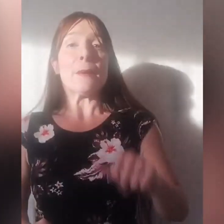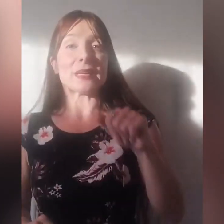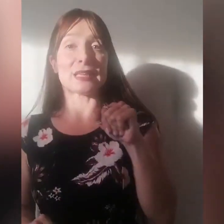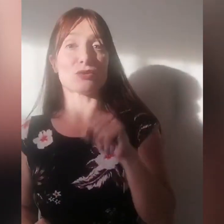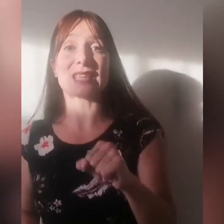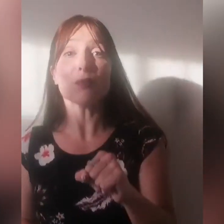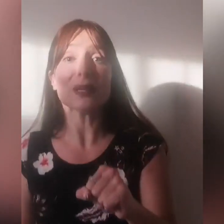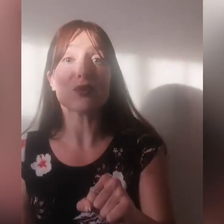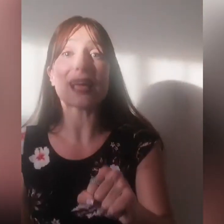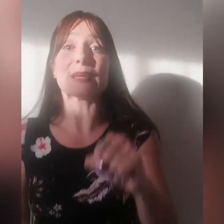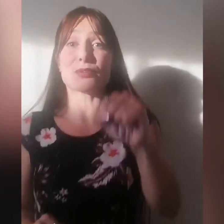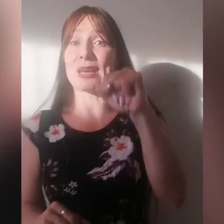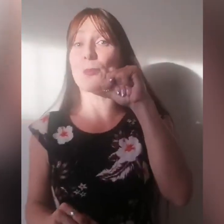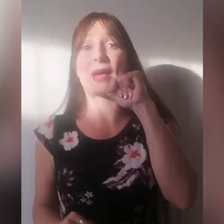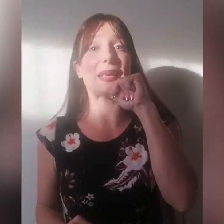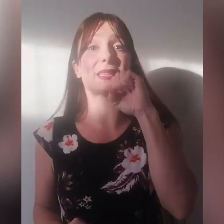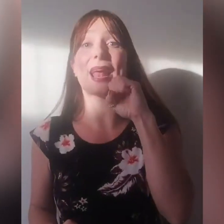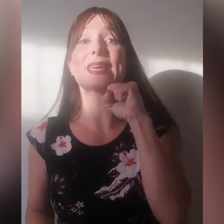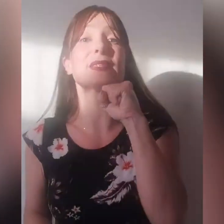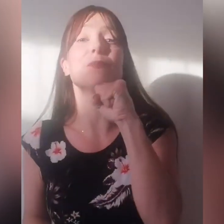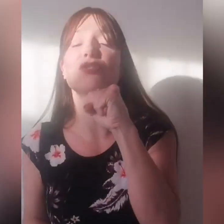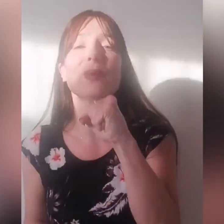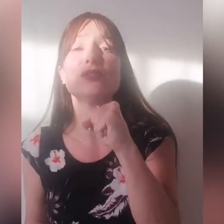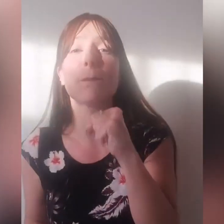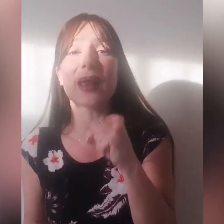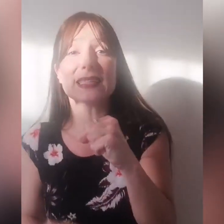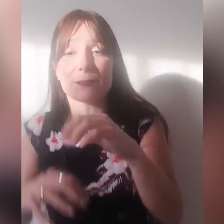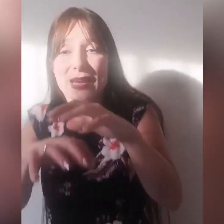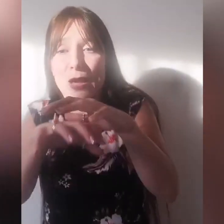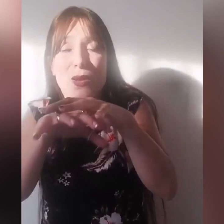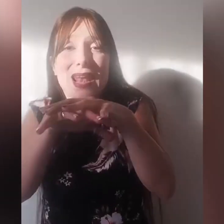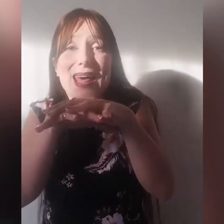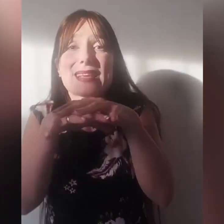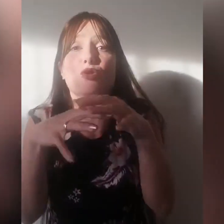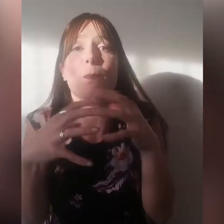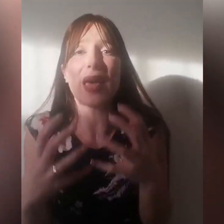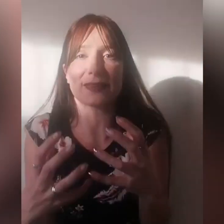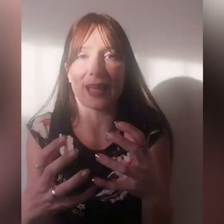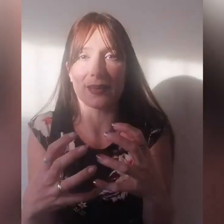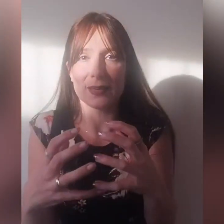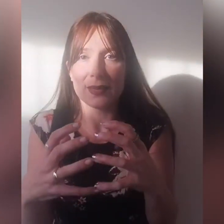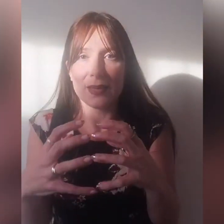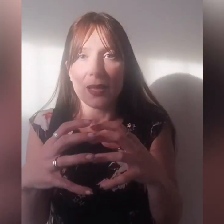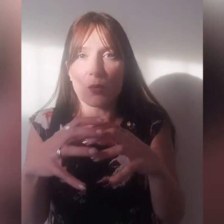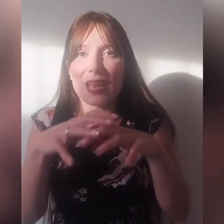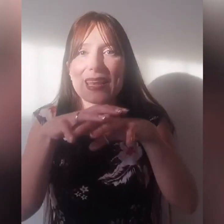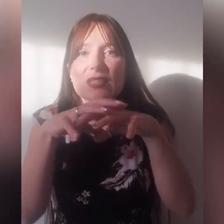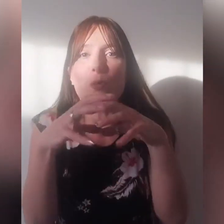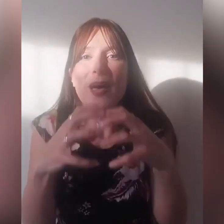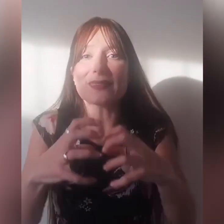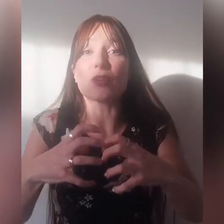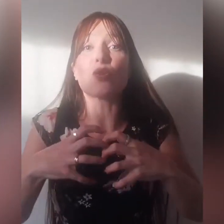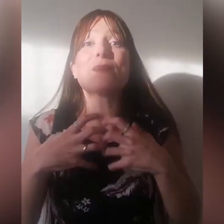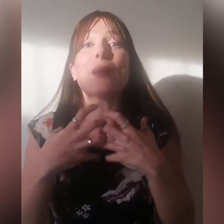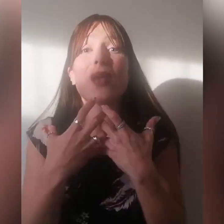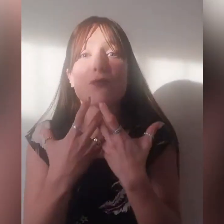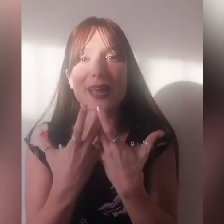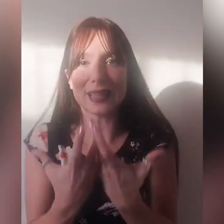ma se non siamo indemoniati possiamo essere anche semplicemente oppressi perché quell'area è scoperta, quell'area è scoperta, non l'abbiamo lavorata